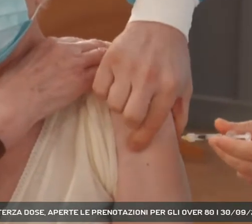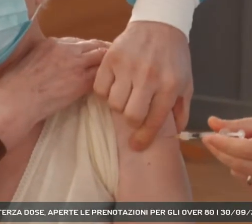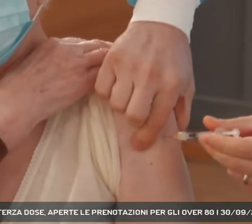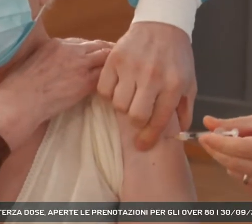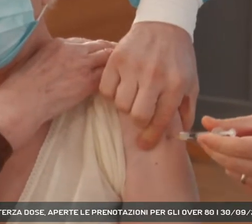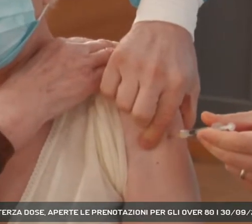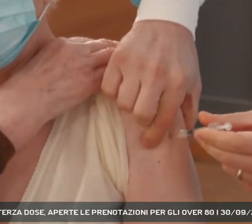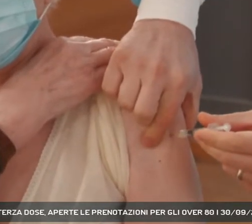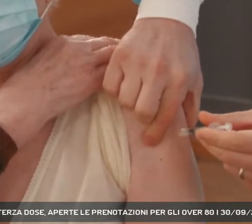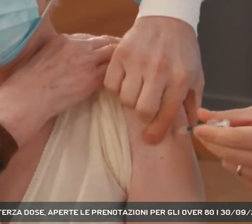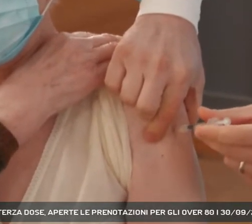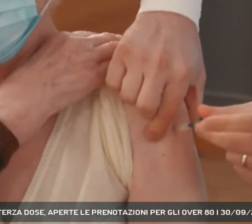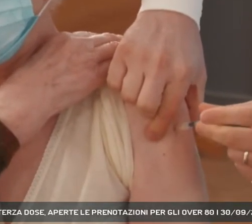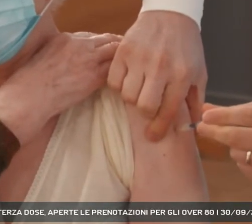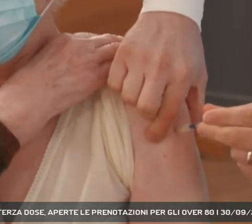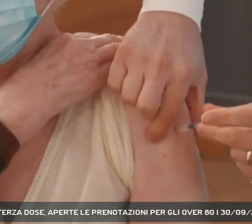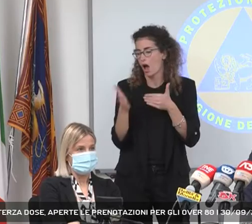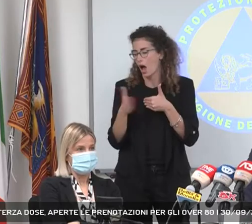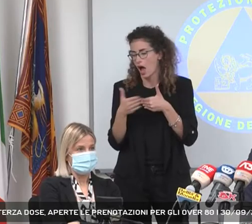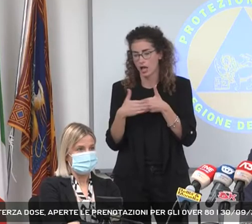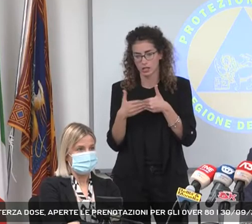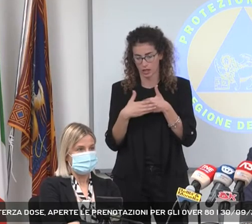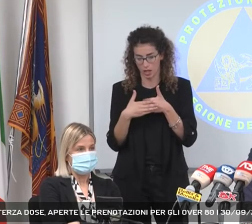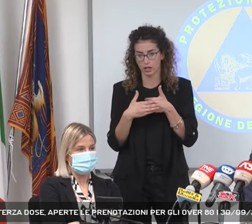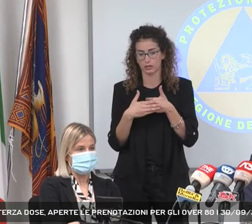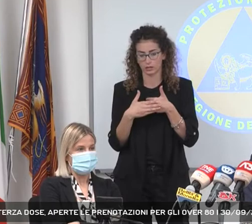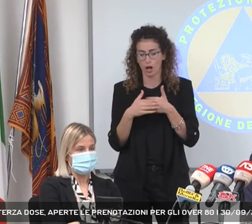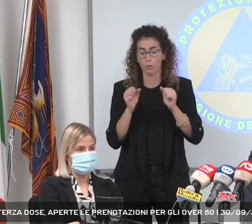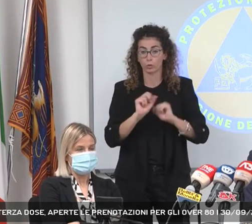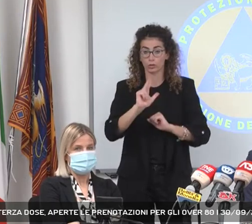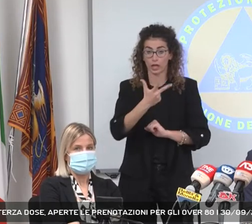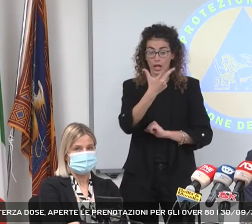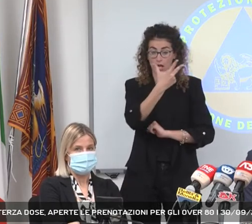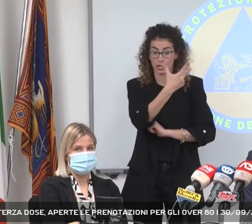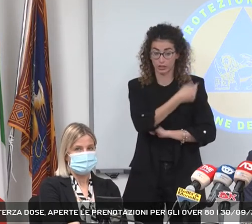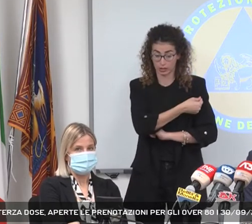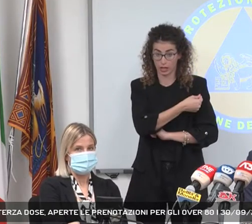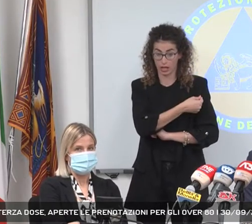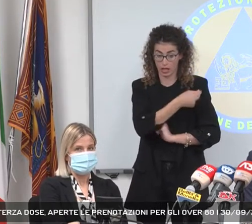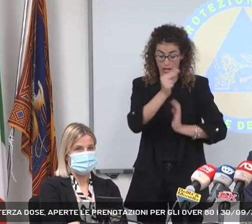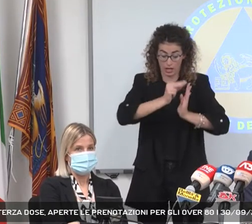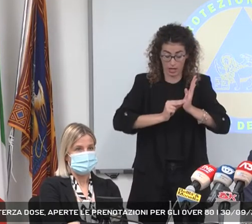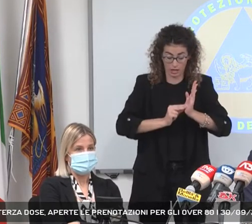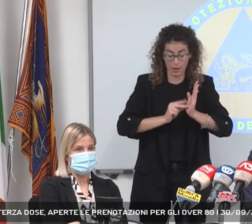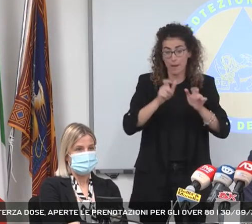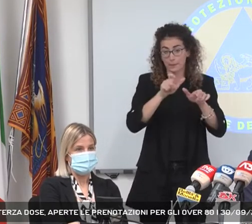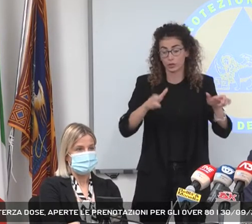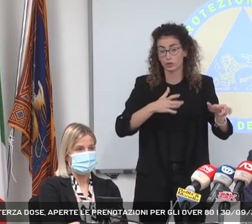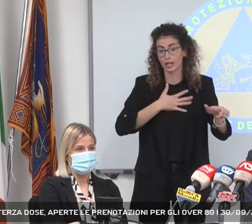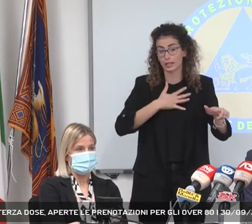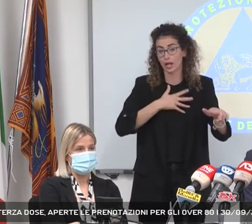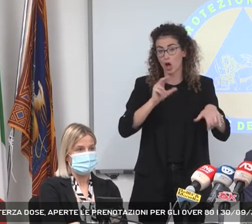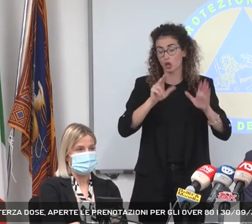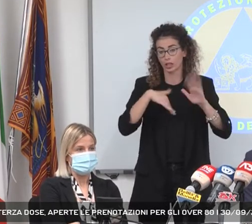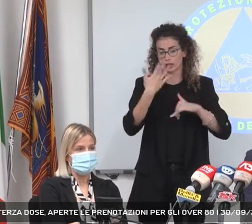con prenotazione direttamente dal portale. Può prenotare la terza dose per chi ha più di 80 anni da subito.